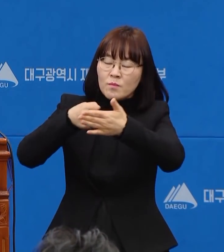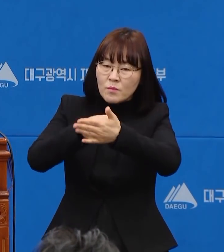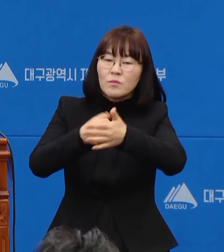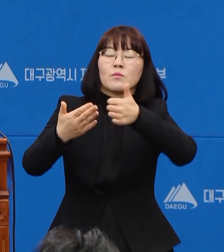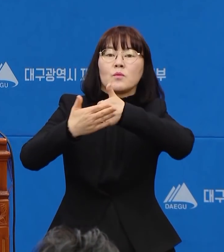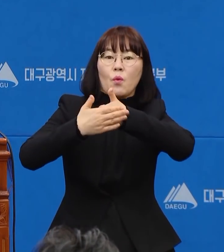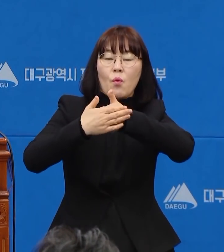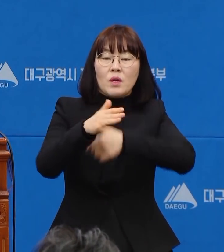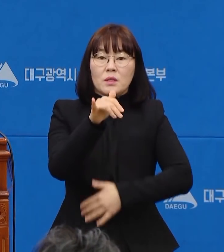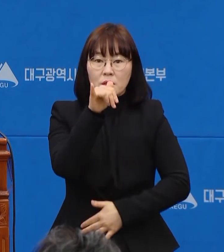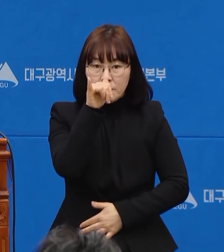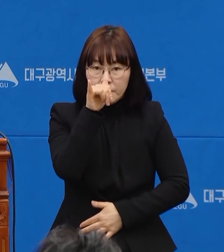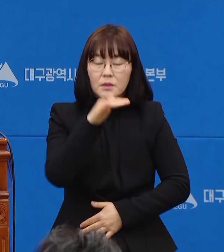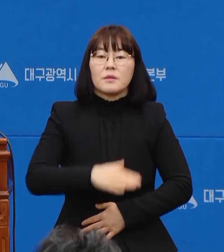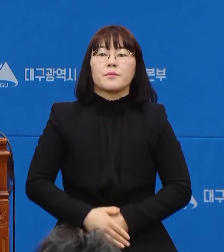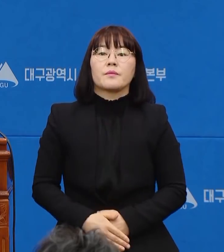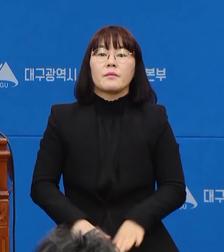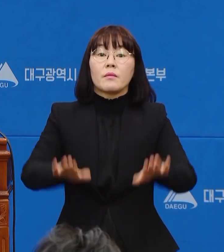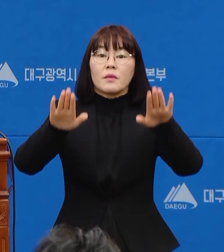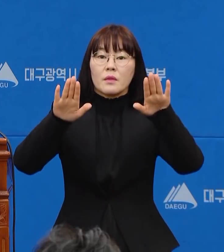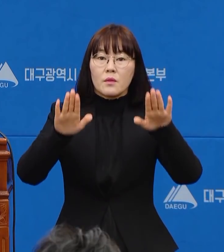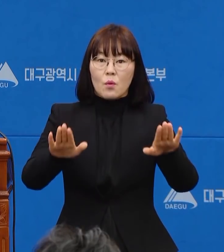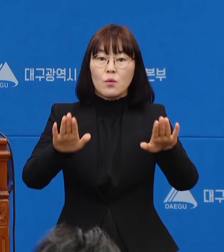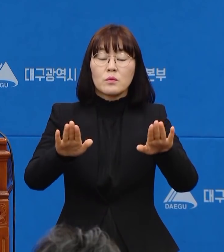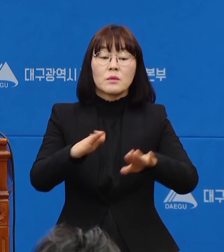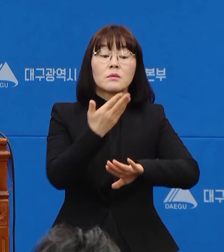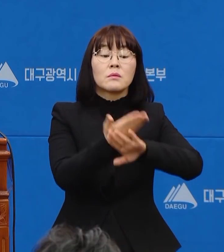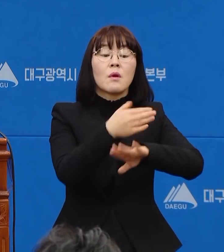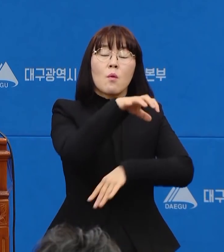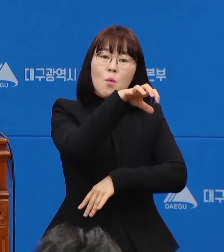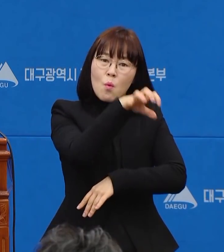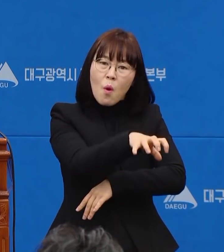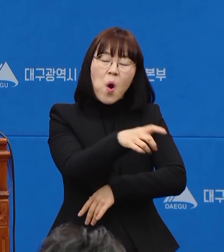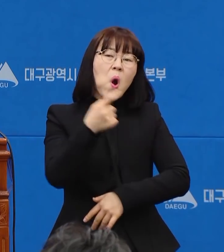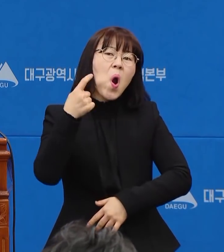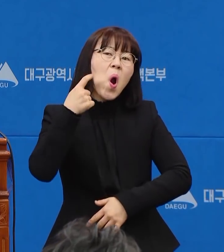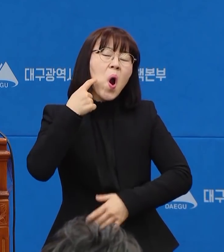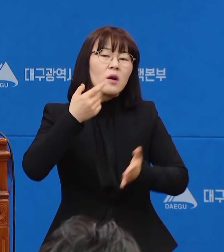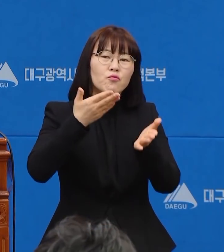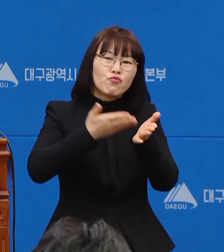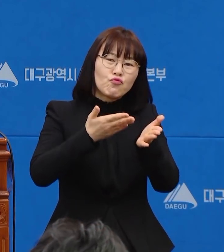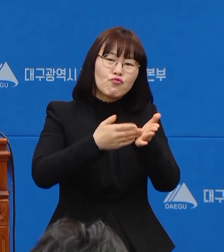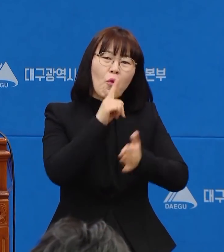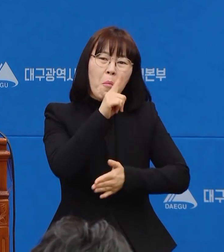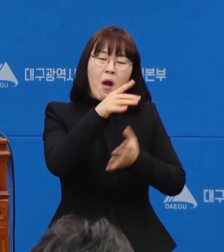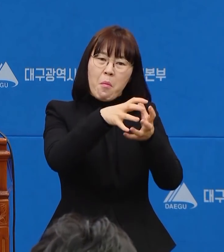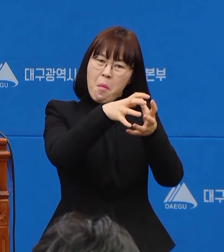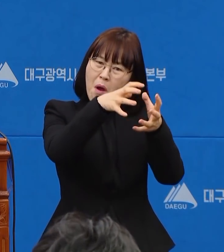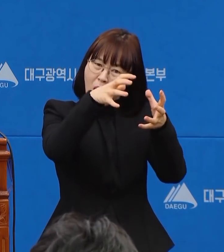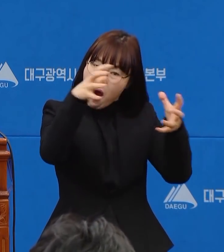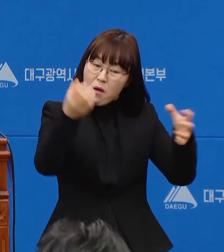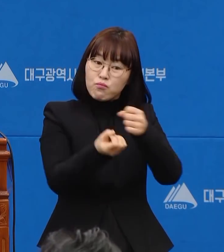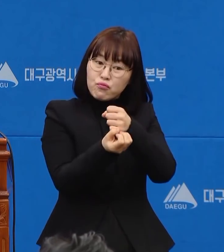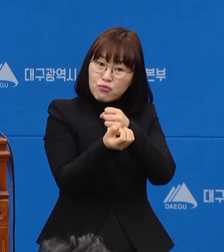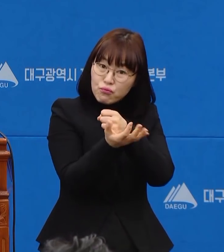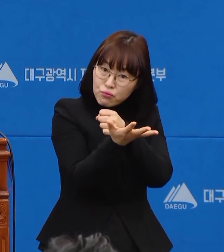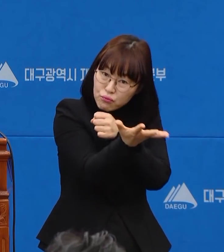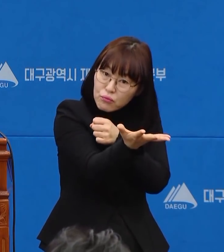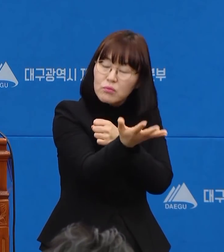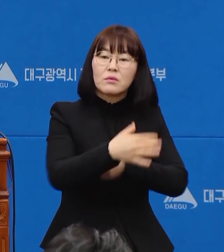계십니다. 그러나 또 일각에서는 근거없는 우혹을 제기하고 억측이 난무하면서